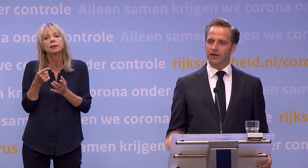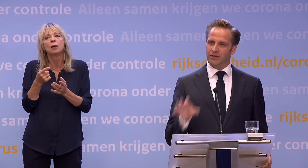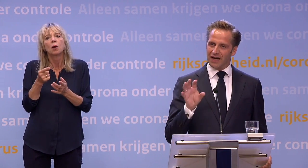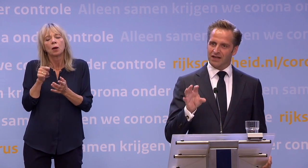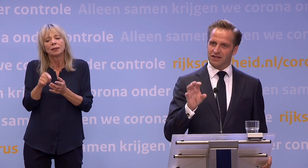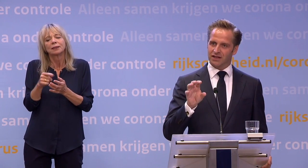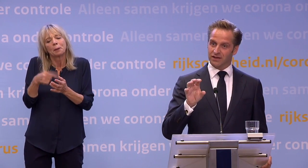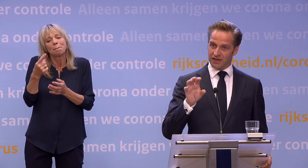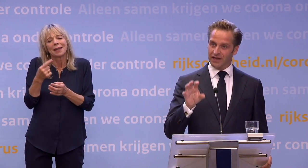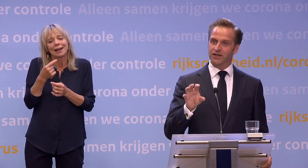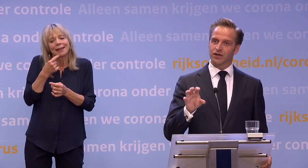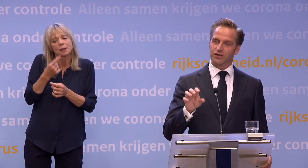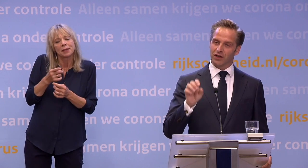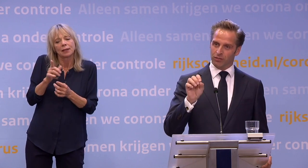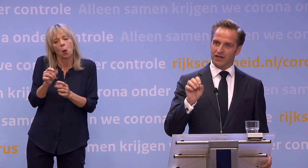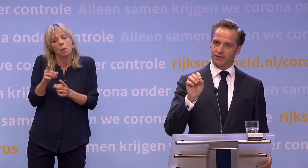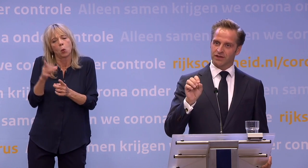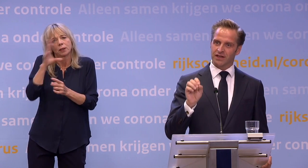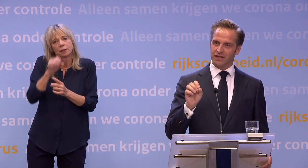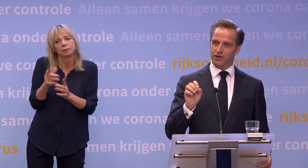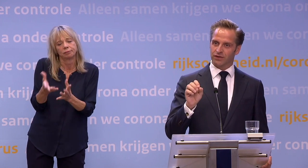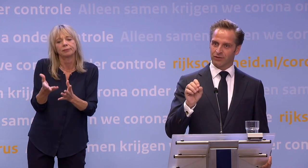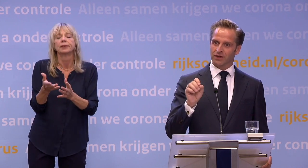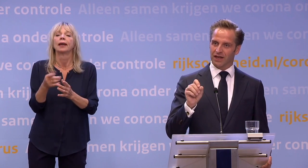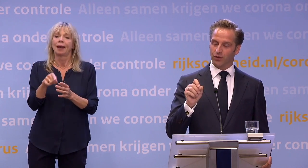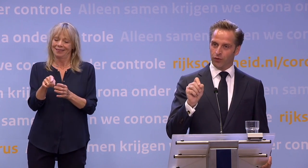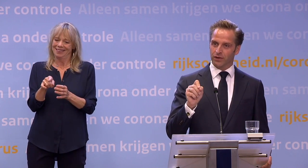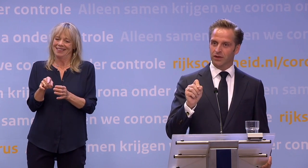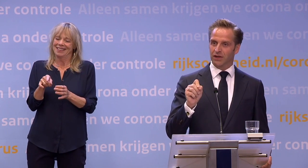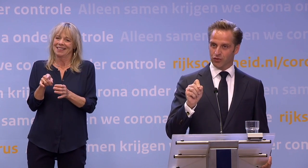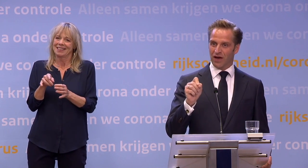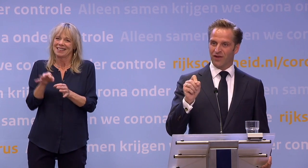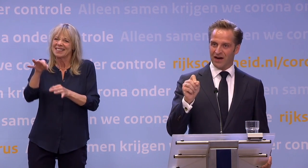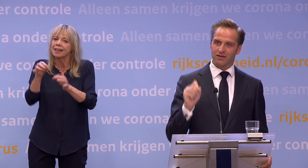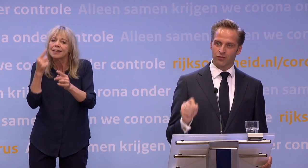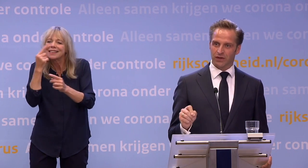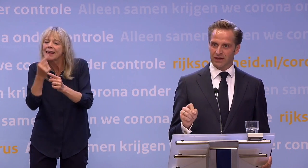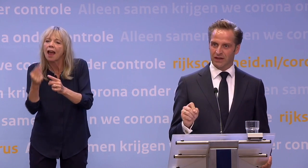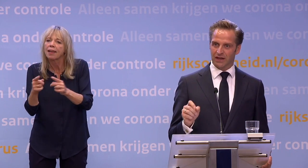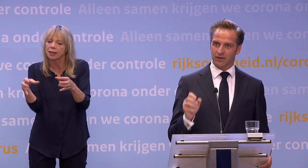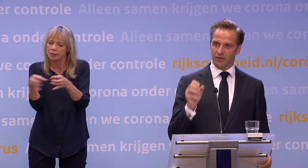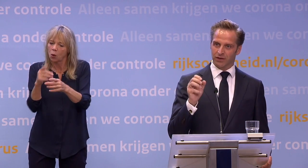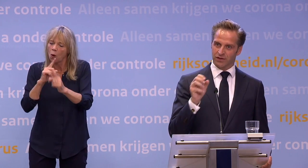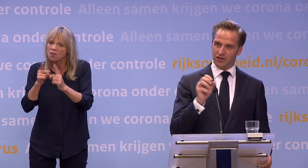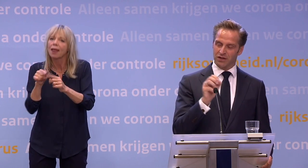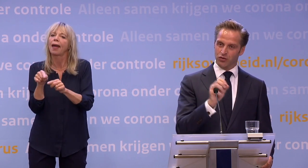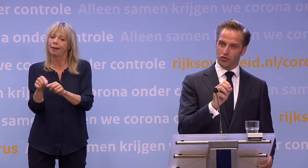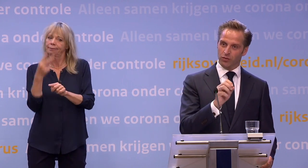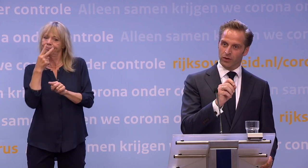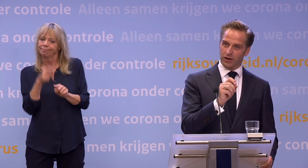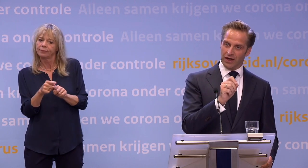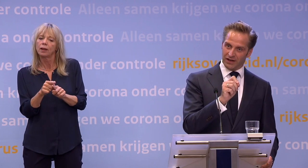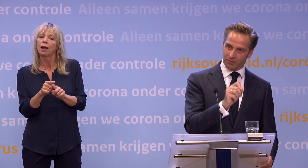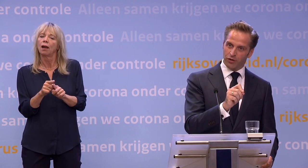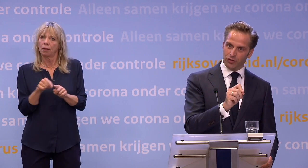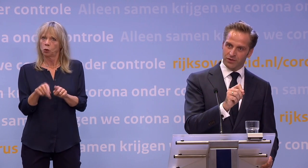kunnen duiden. En dagelijks is dat signaleringsoverleg. En op basis van dat signaleringsoverleg wordt gekeken of er... ...en zo ja, waar er moet worden ingegrepen. En omdat we steeds meer doen